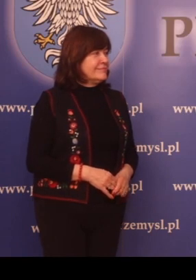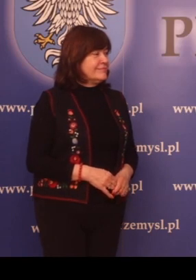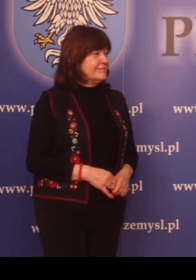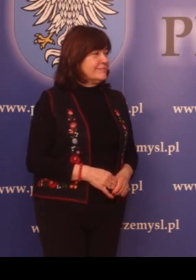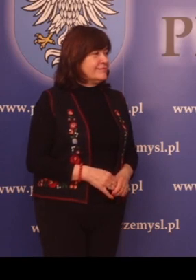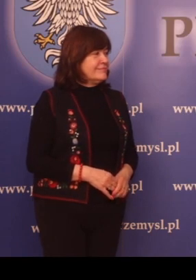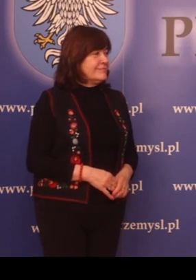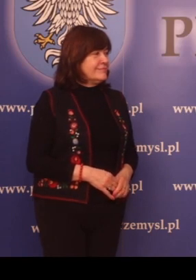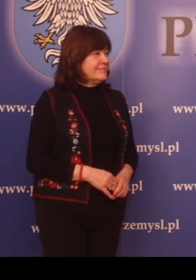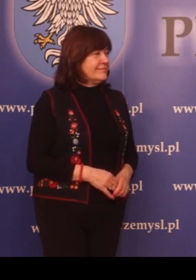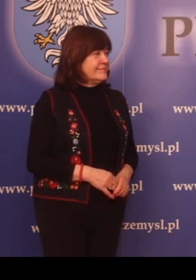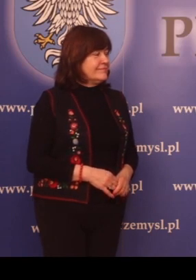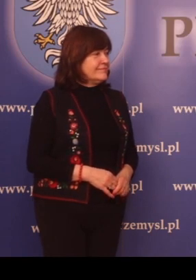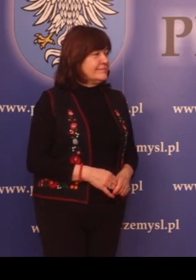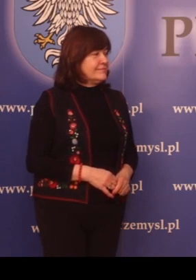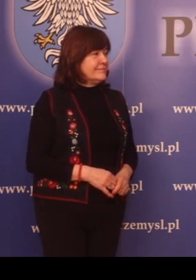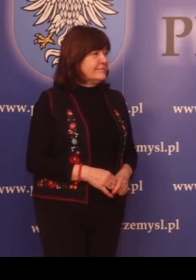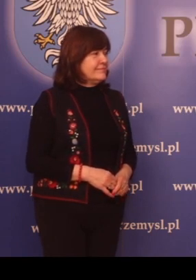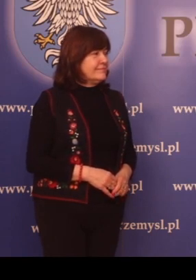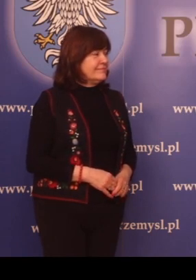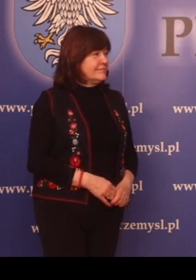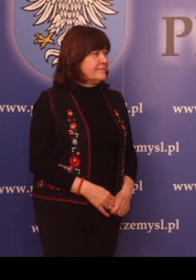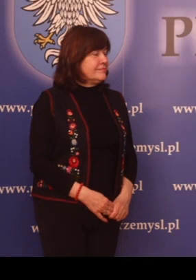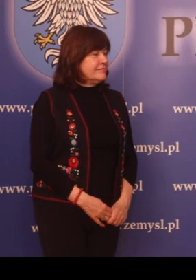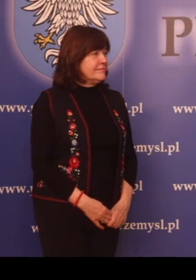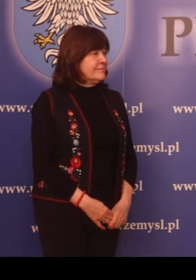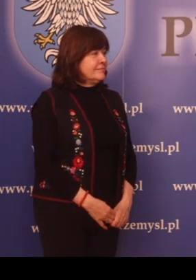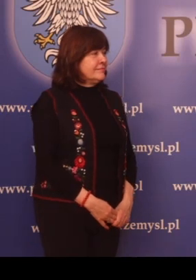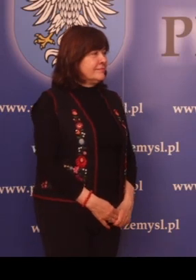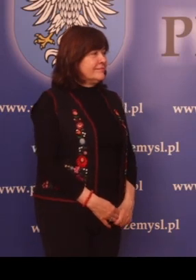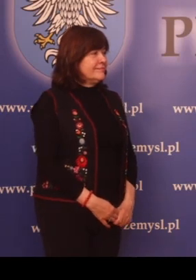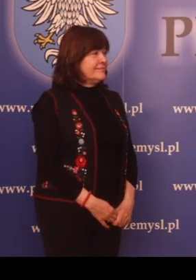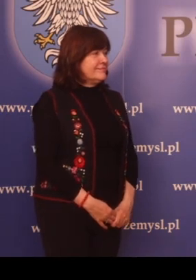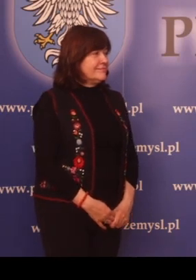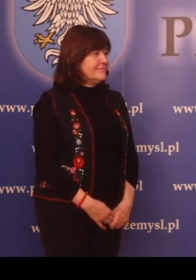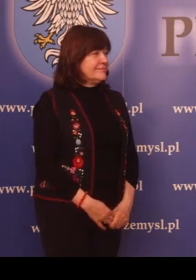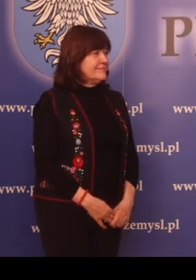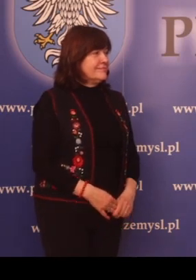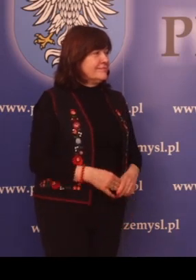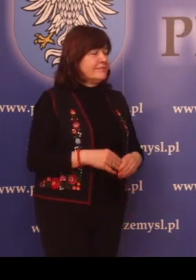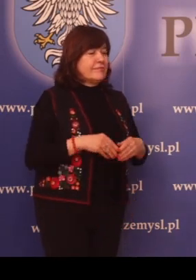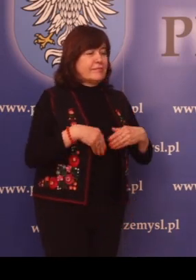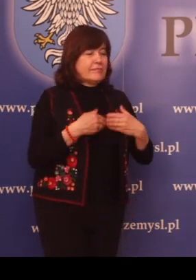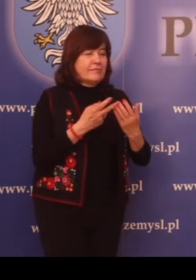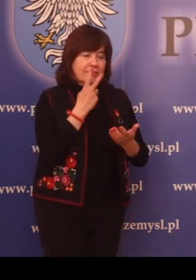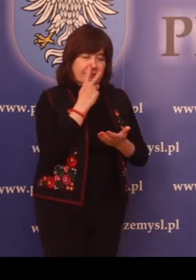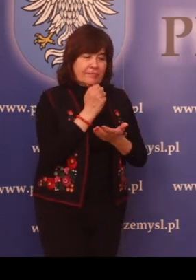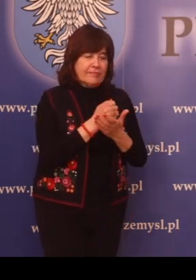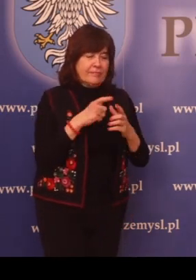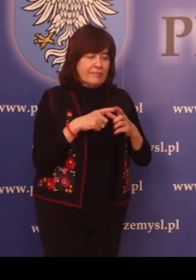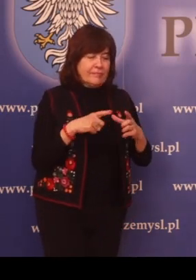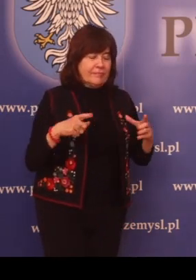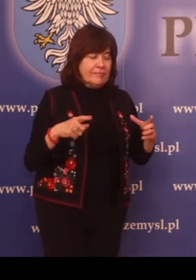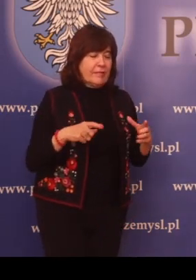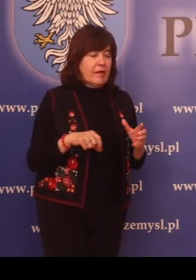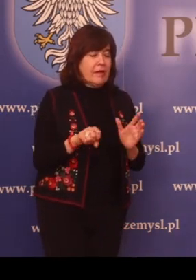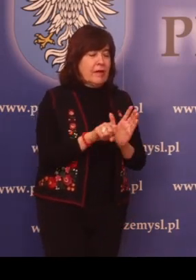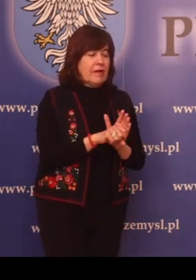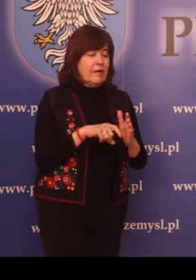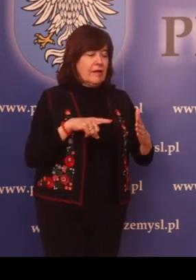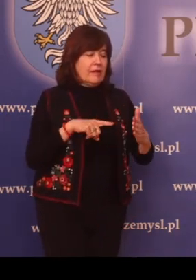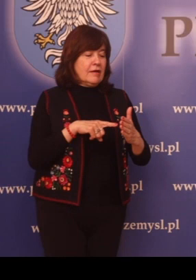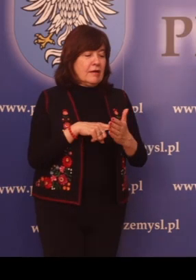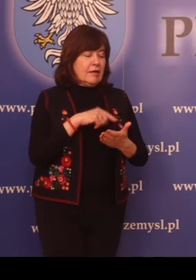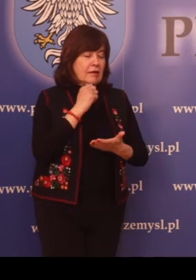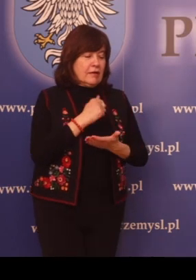na lata 2014-2020. Wydawanie zaświadczeń do celów